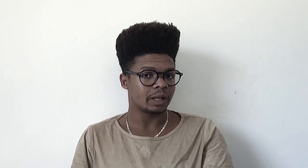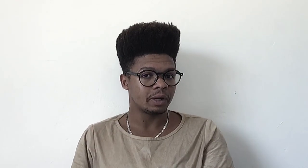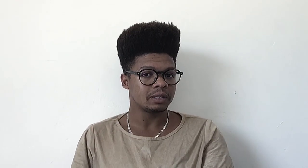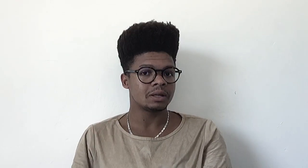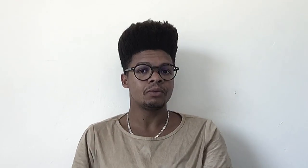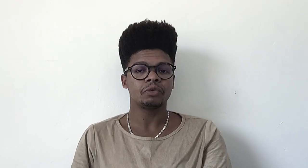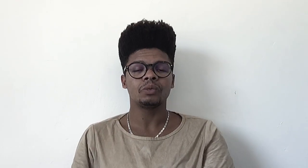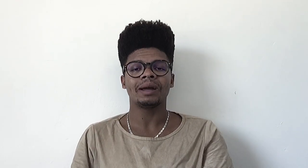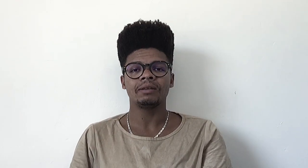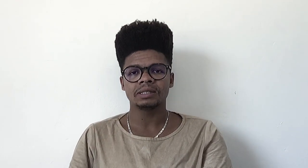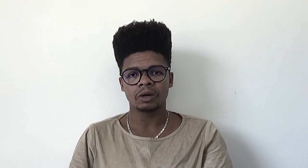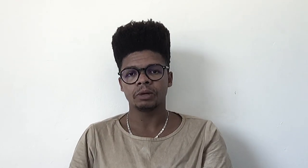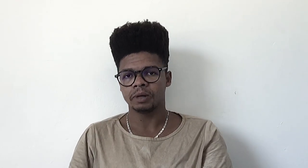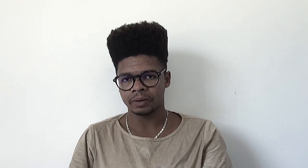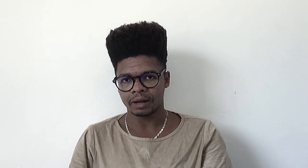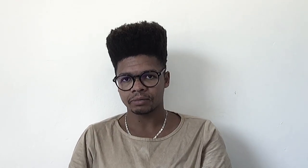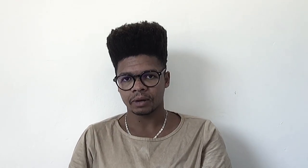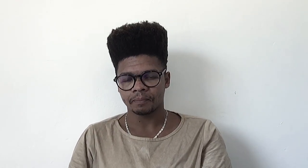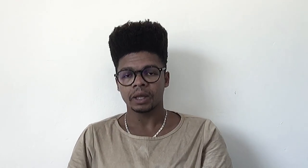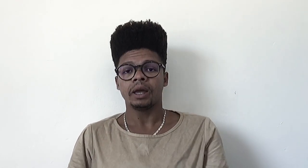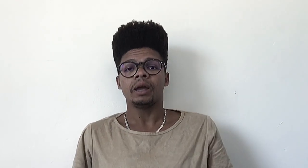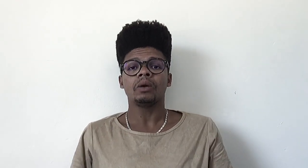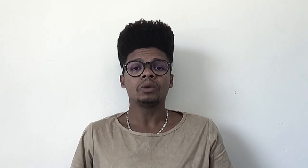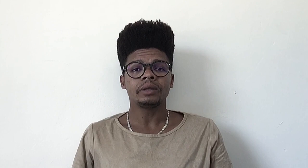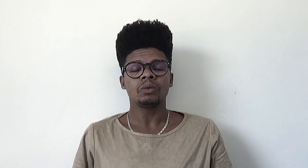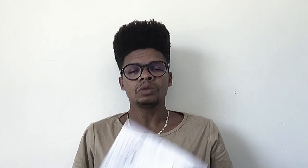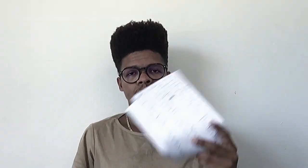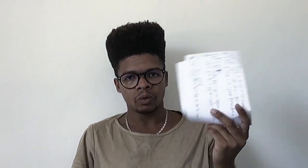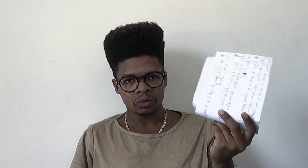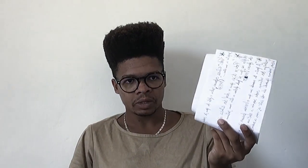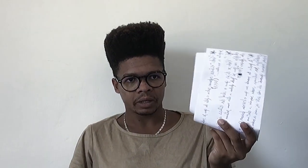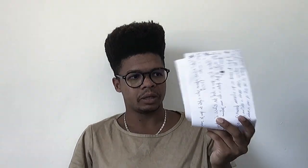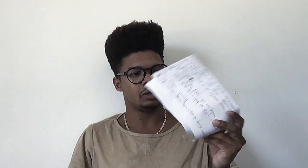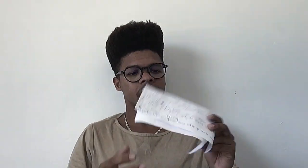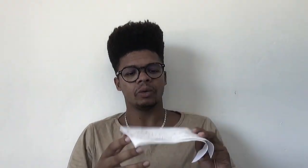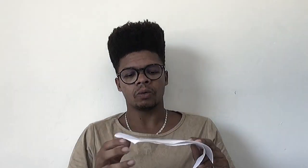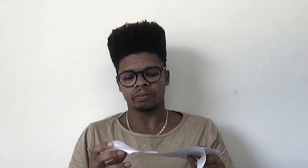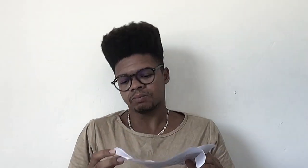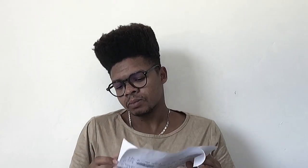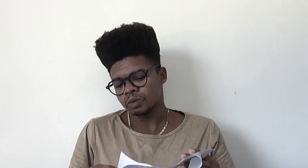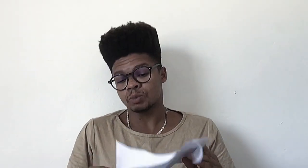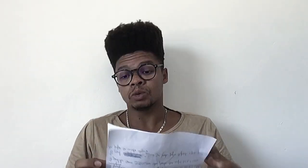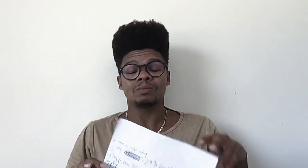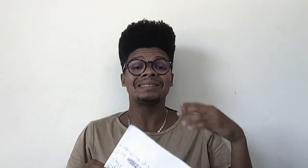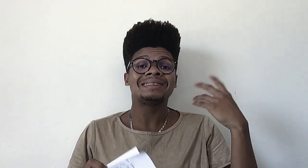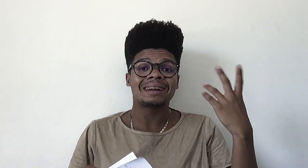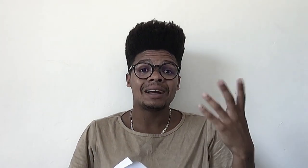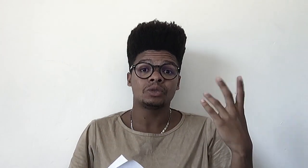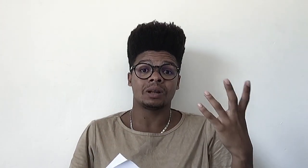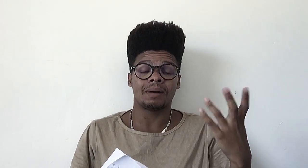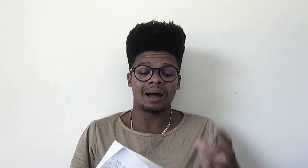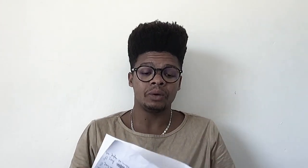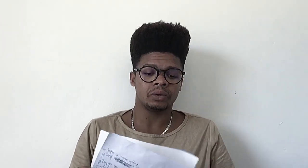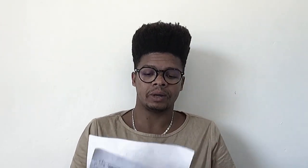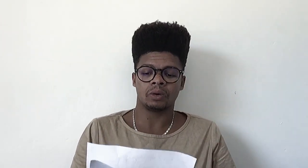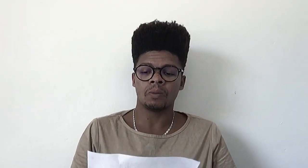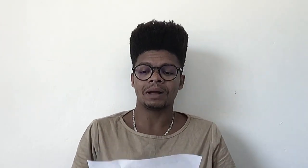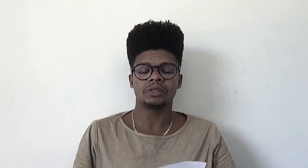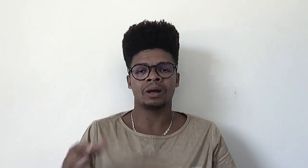elaboração foi uma revisão bibliográfica. Eu anotei alguns pontos aqui, alguns pontos mais centrais do trabalho que eu quero compartilhar